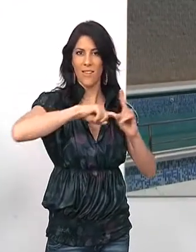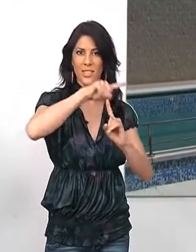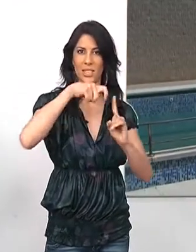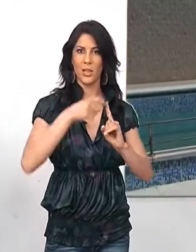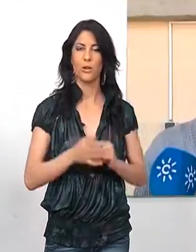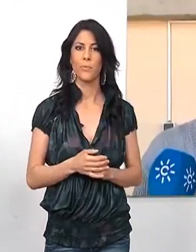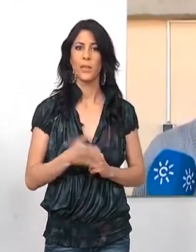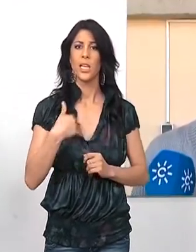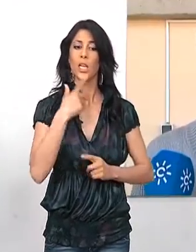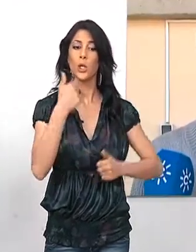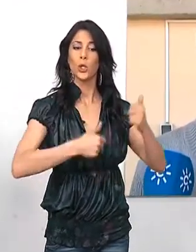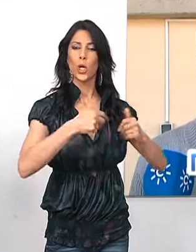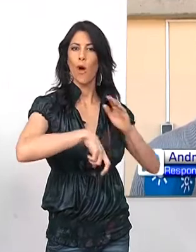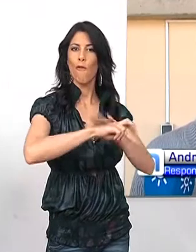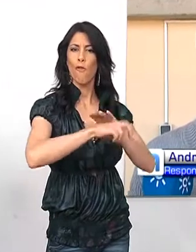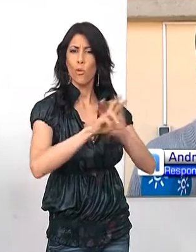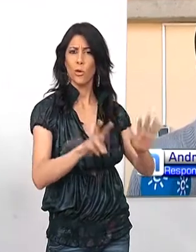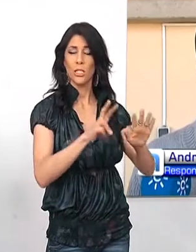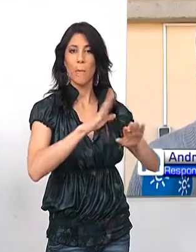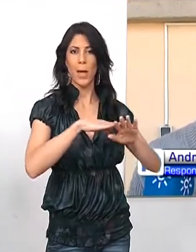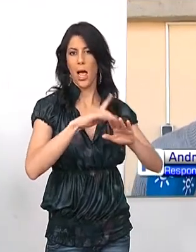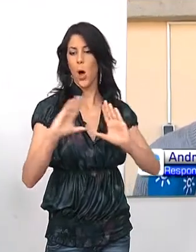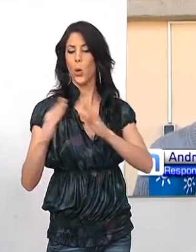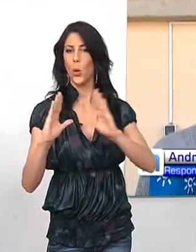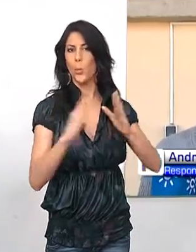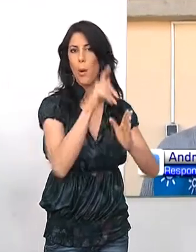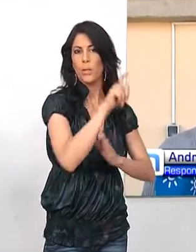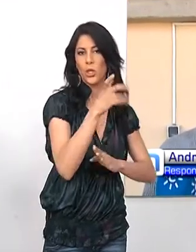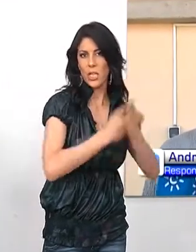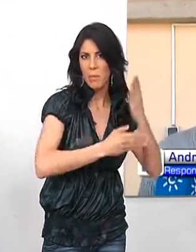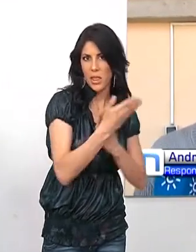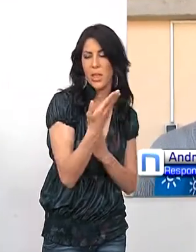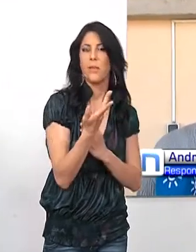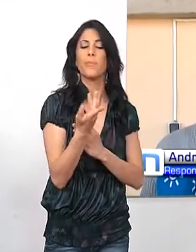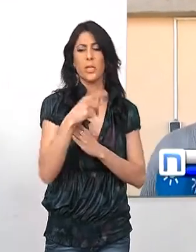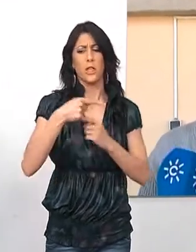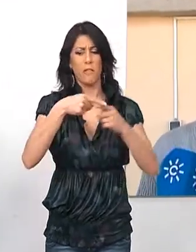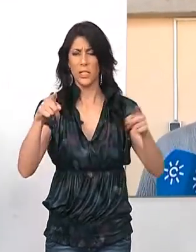aniversario. Un torneo de fútbol 7 para equipos de personas con discapacidad intelectual de diferentes asociaciones,